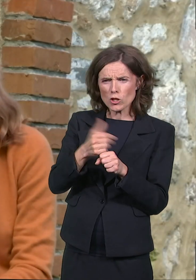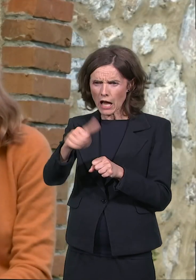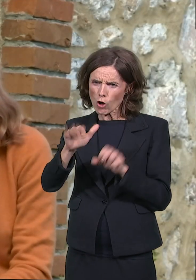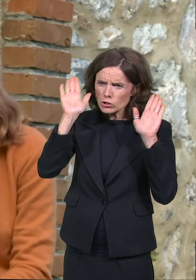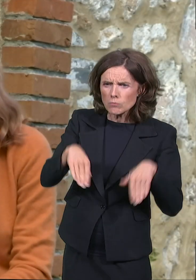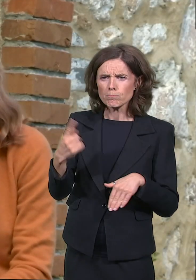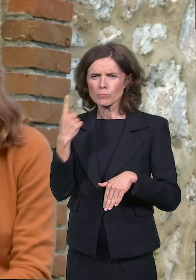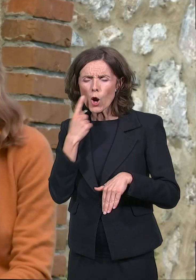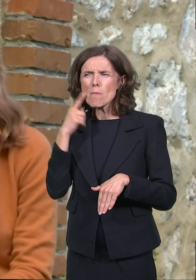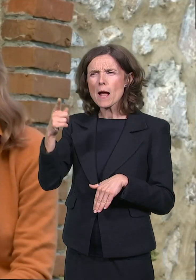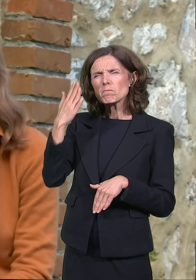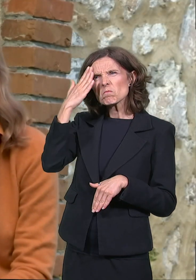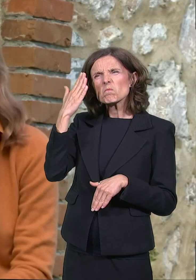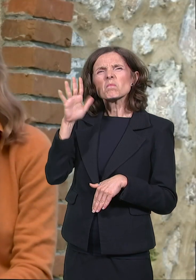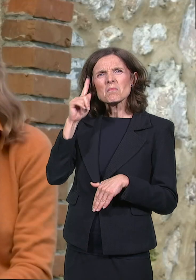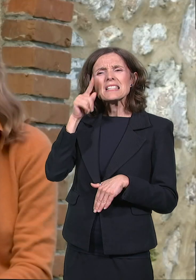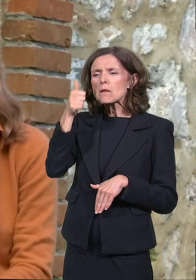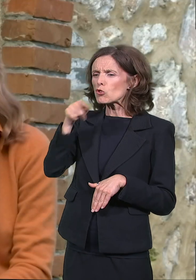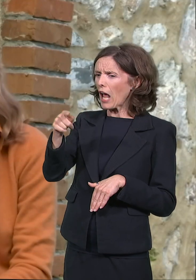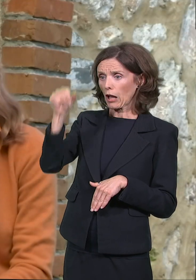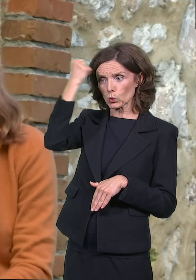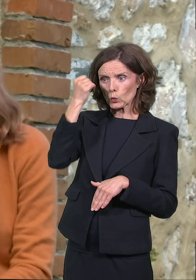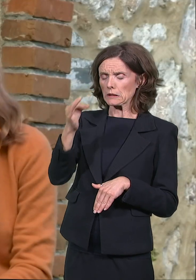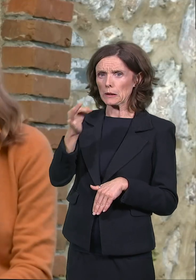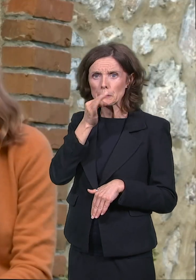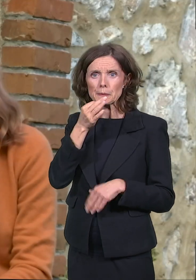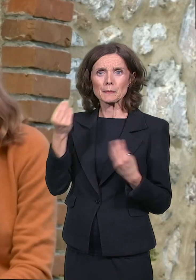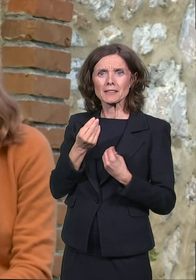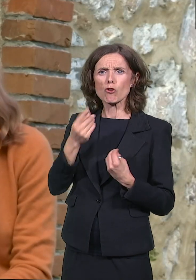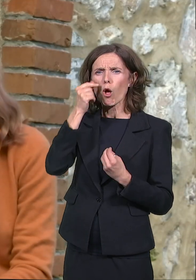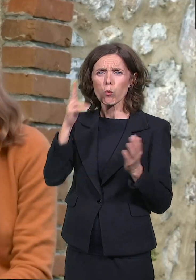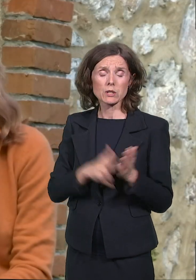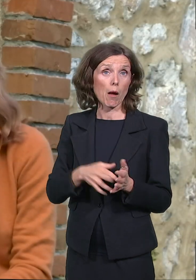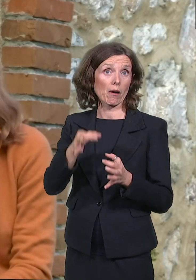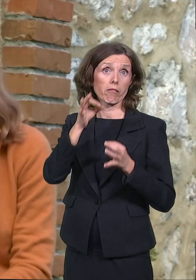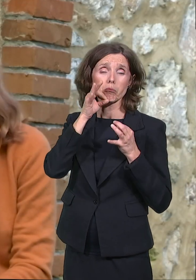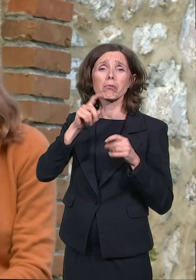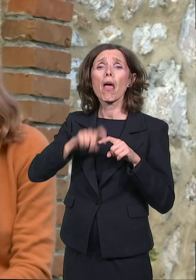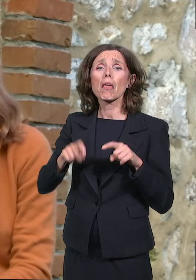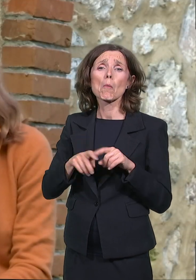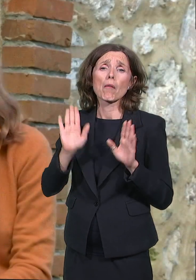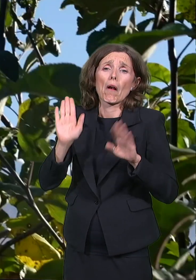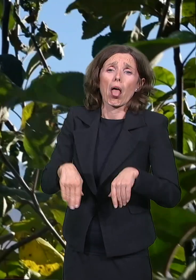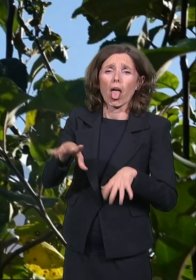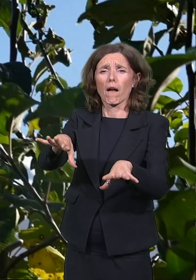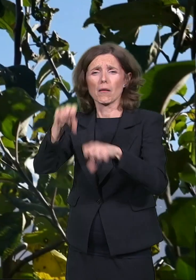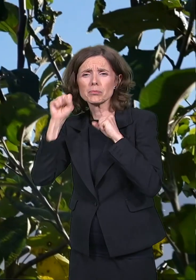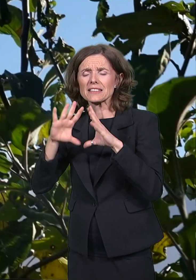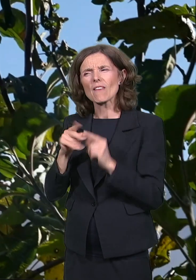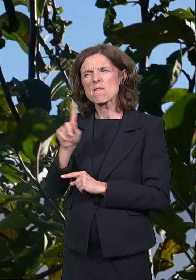će u Rusiji ostvariti ono što nije postigao u Turskoj. Gde ljudska prava i imovina ničim nisu bili zaštićeni.